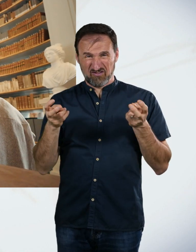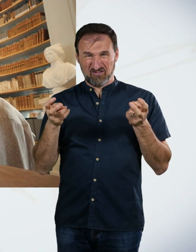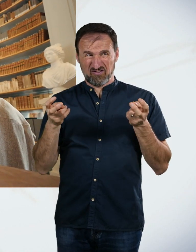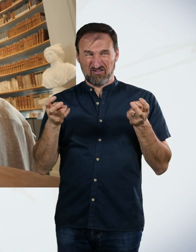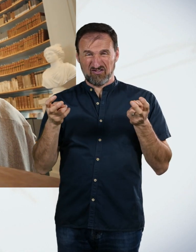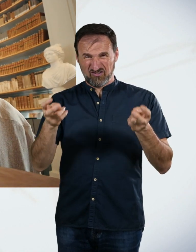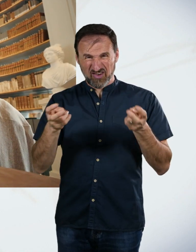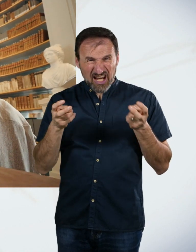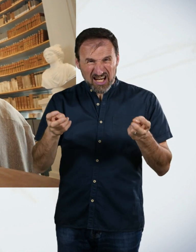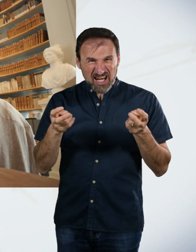Fickt.